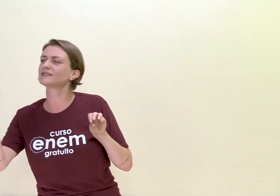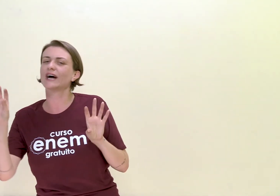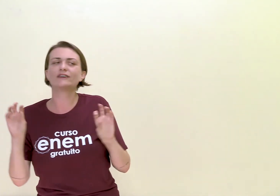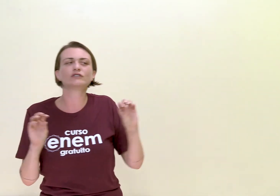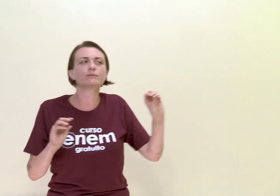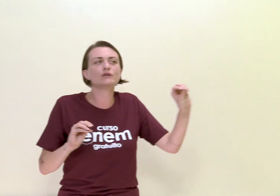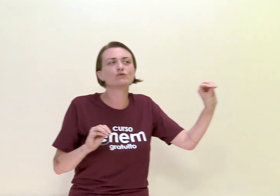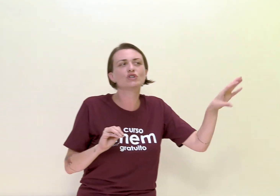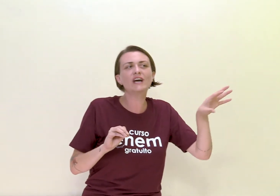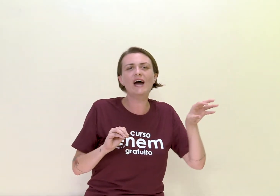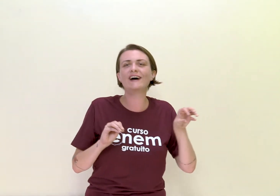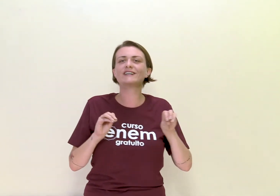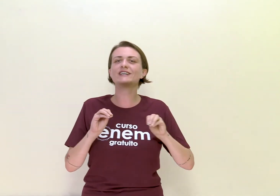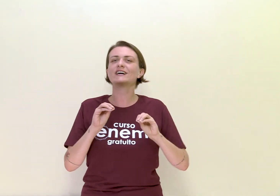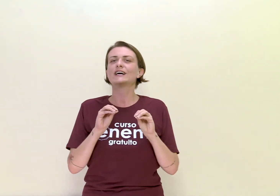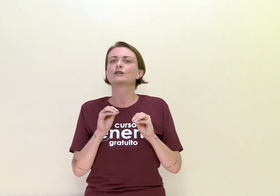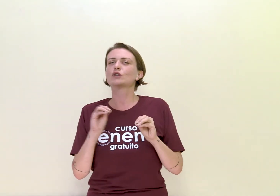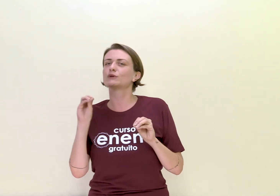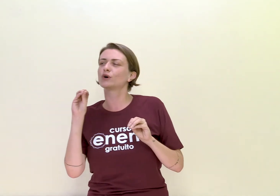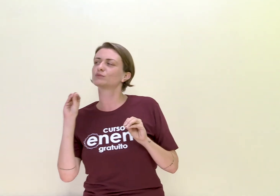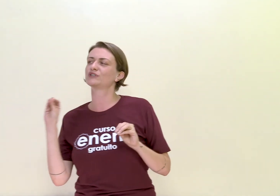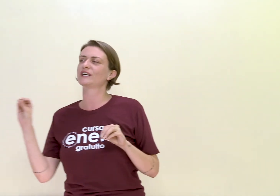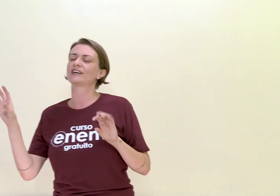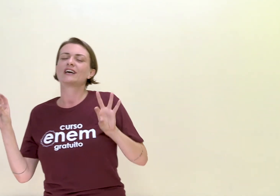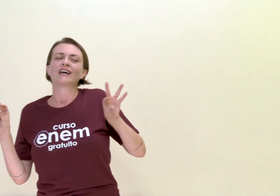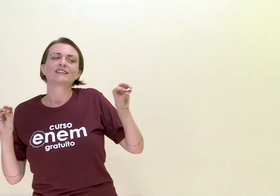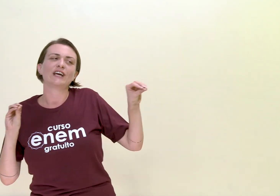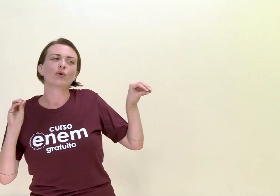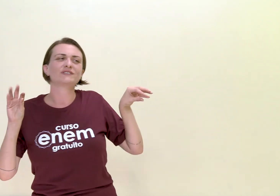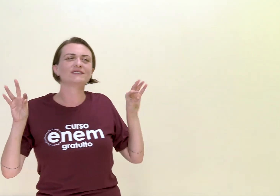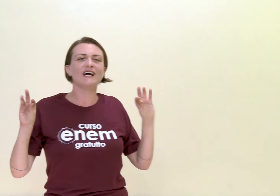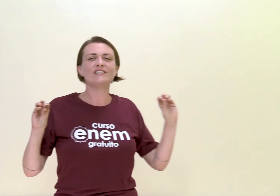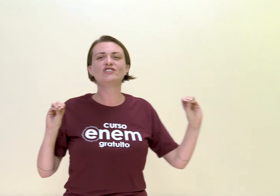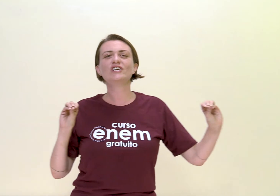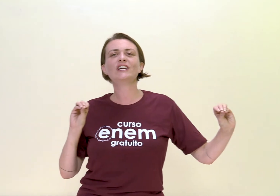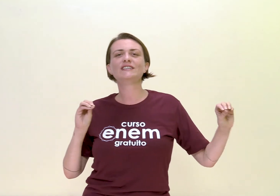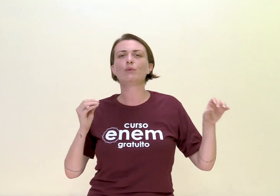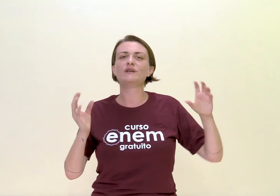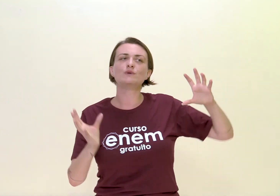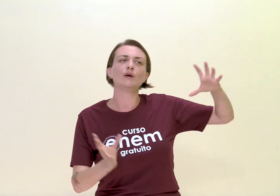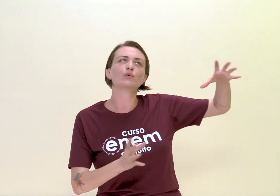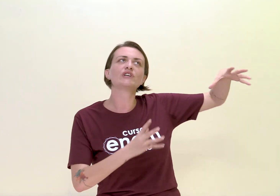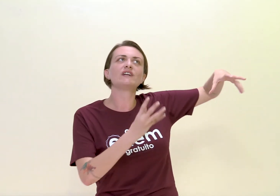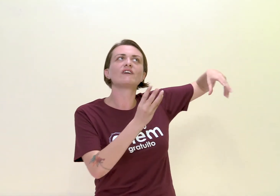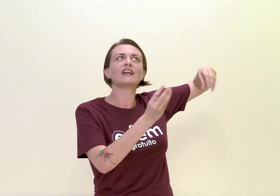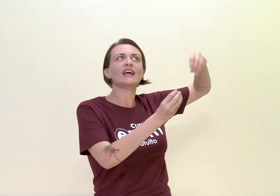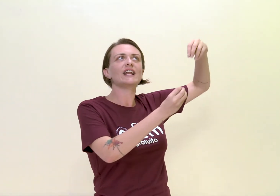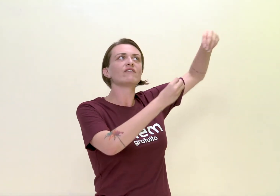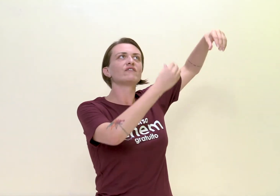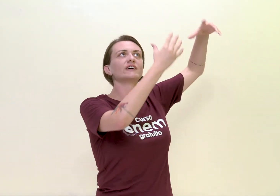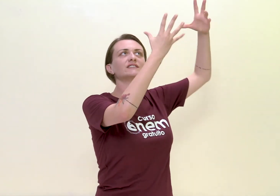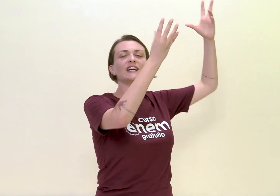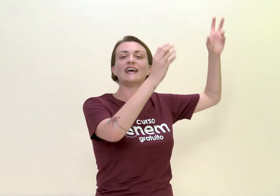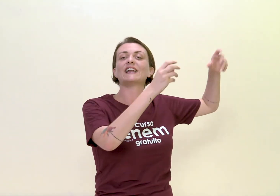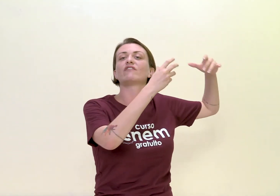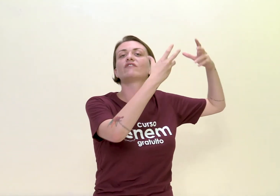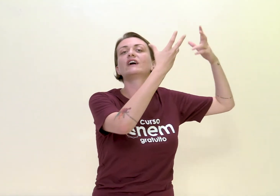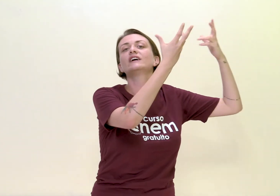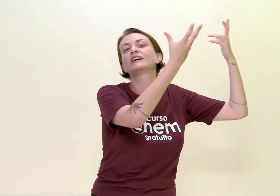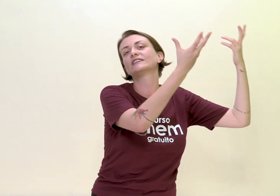cidade está prejudicada, sobre como tem coisas erradinhas, ao mesmo tempo que ele vai lá e levanta e alavanca